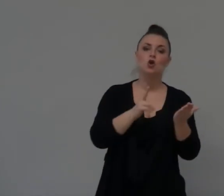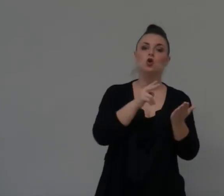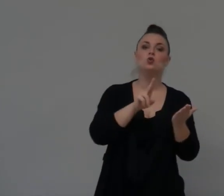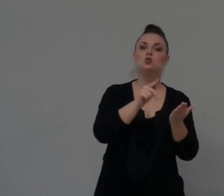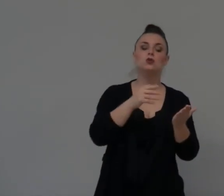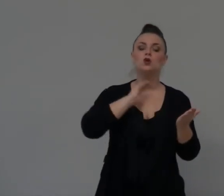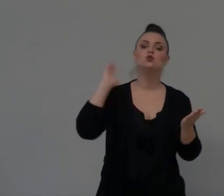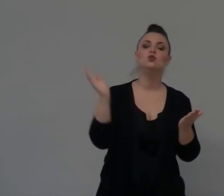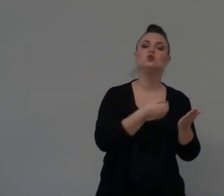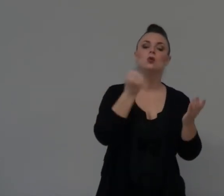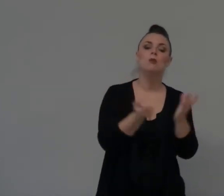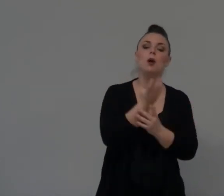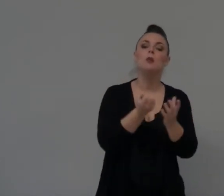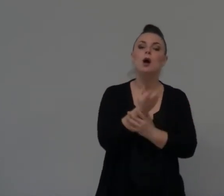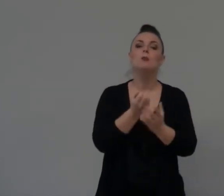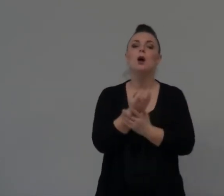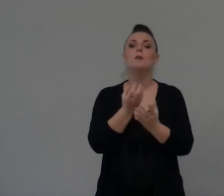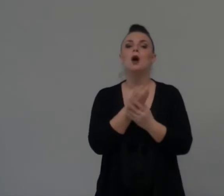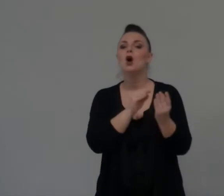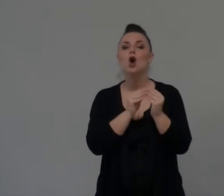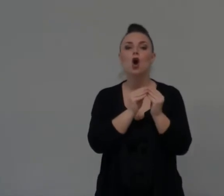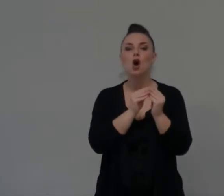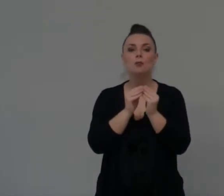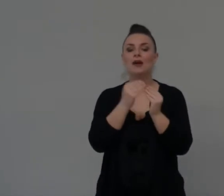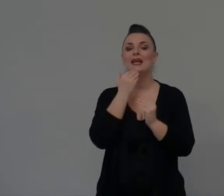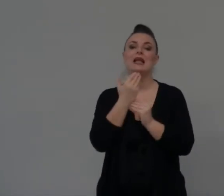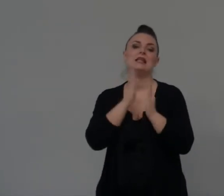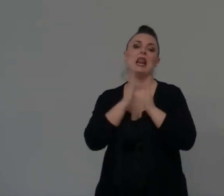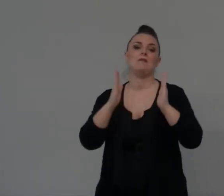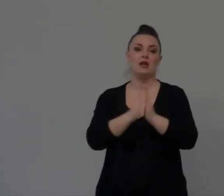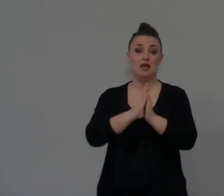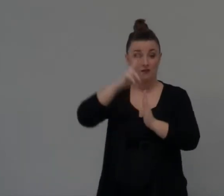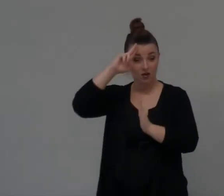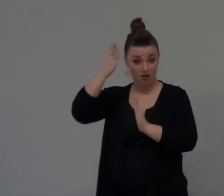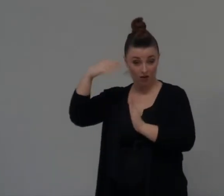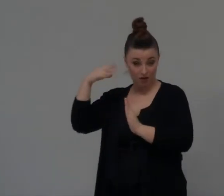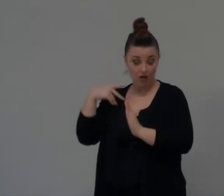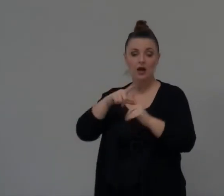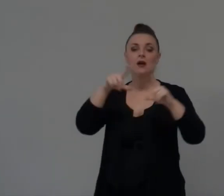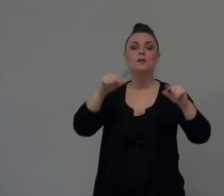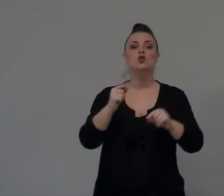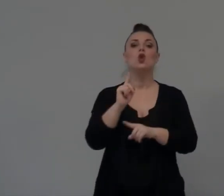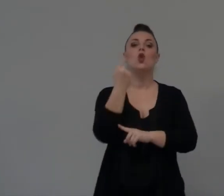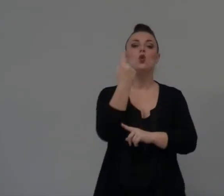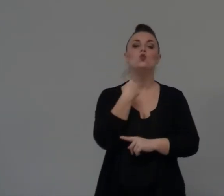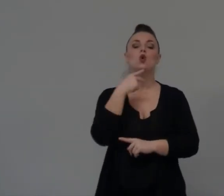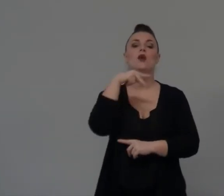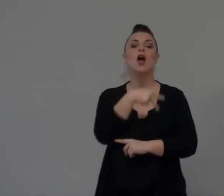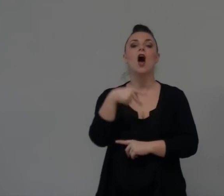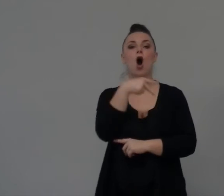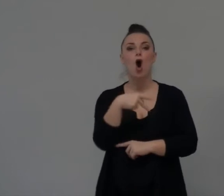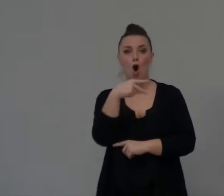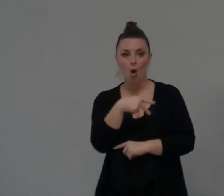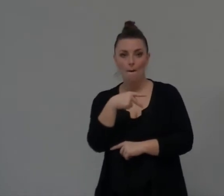La pelle Tutto Quanto Vi ricordate Al capitolo 1 Naomi Mentre stava Tornando Aveva